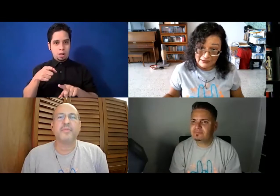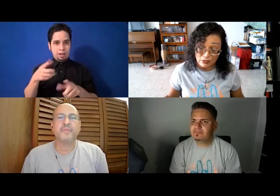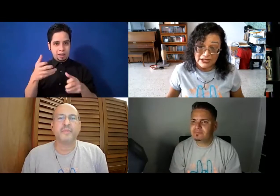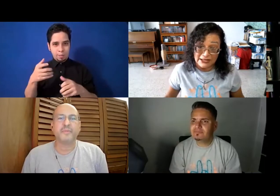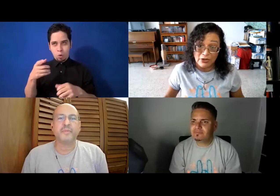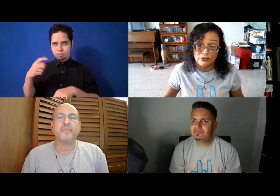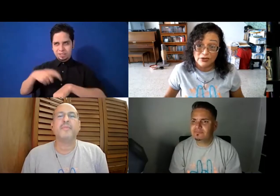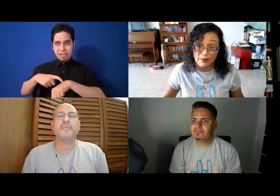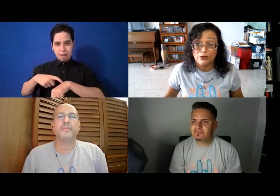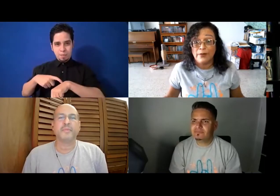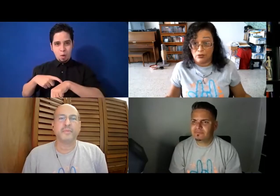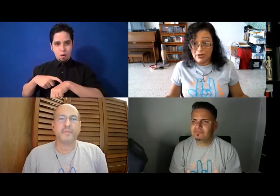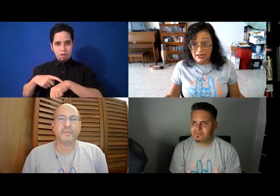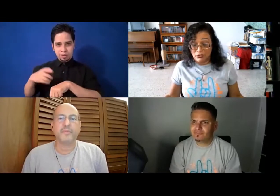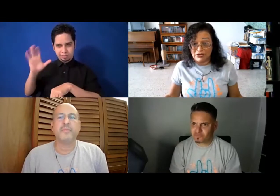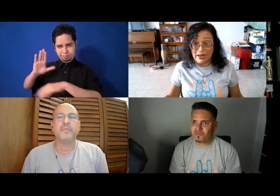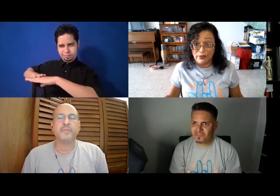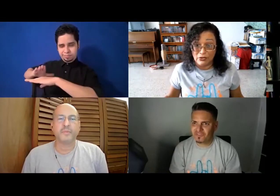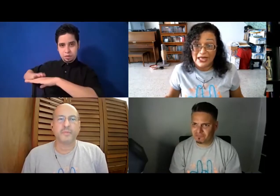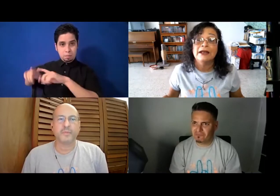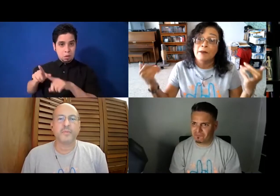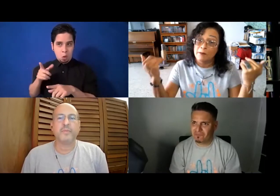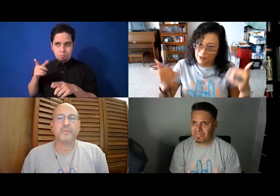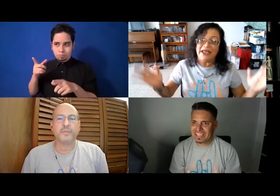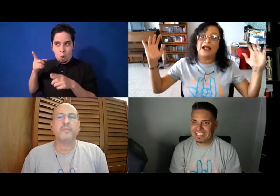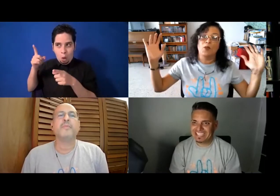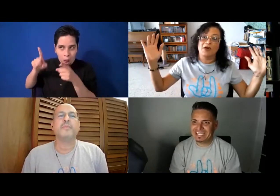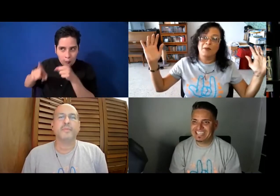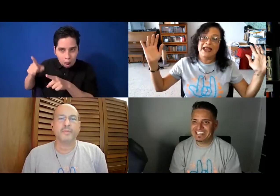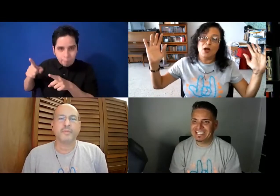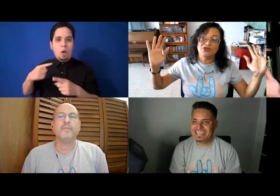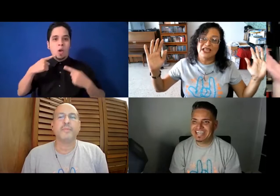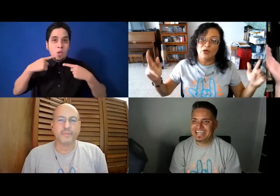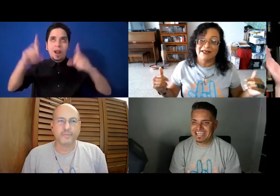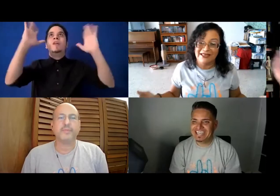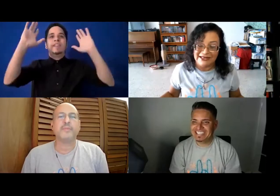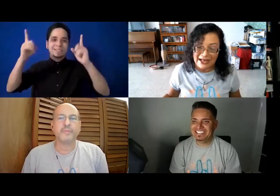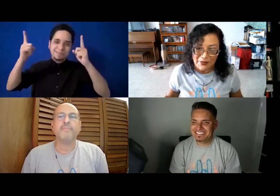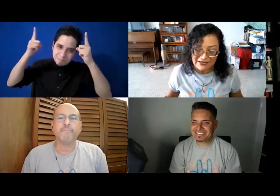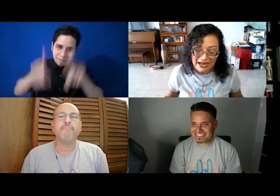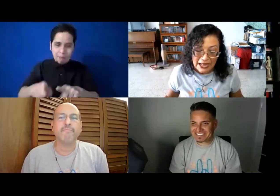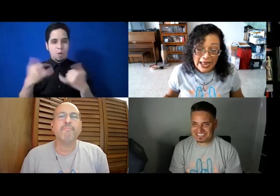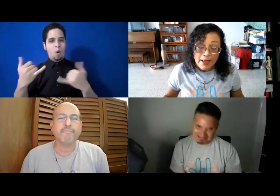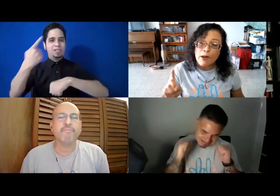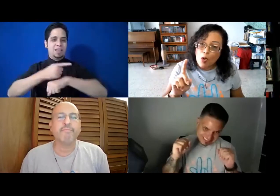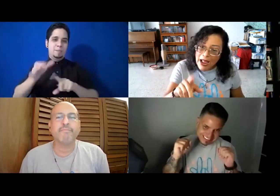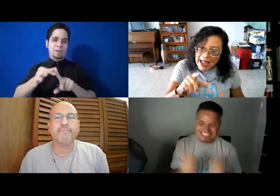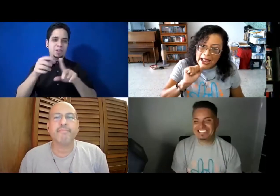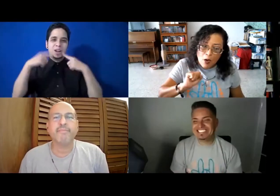un ratito, hace un tiempito, pero no se había podido dar. Pero mira, mira cómo se dio en este día tan especial. En